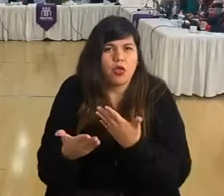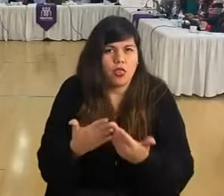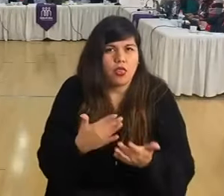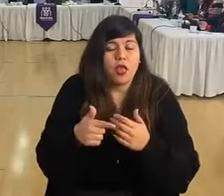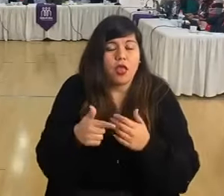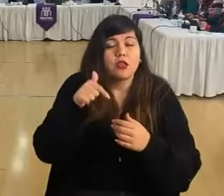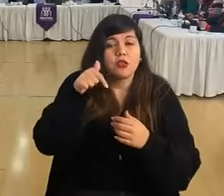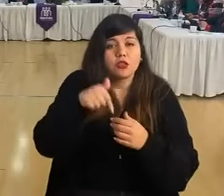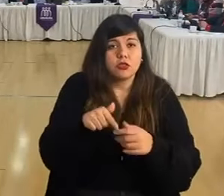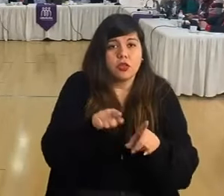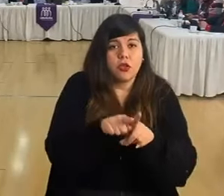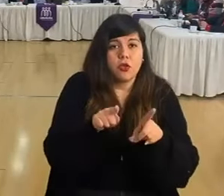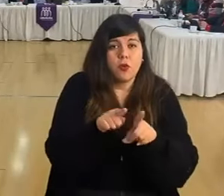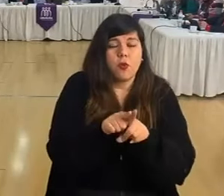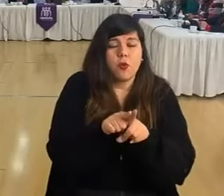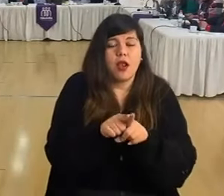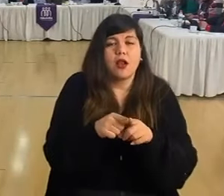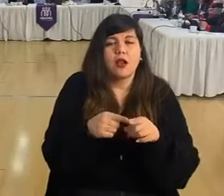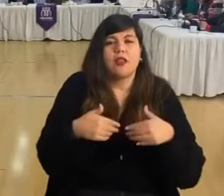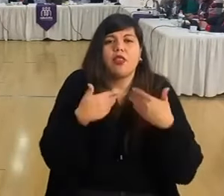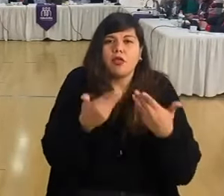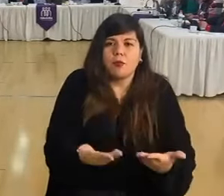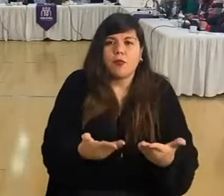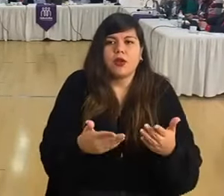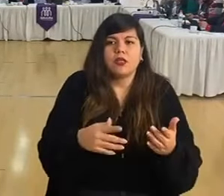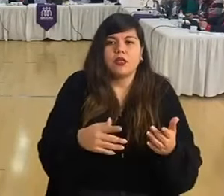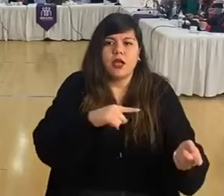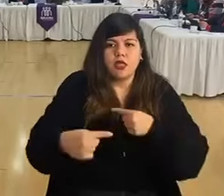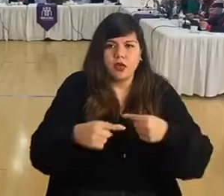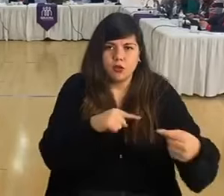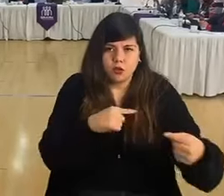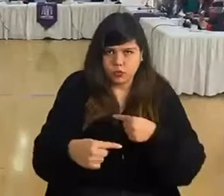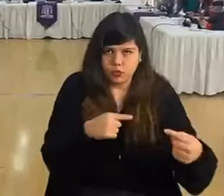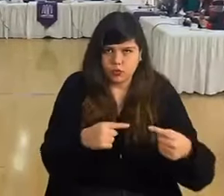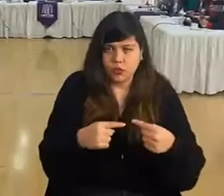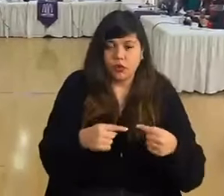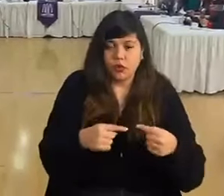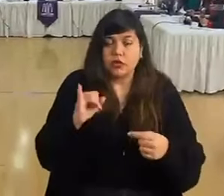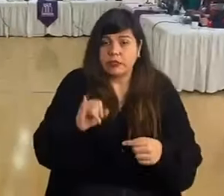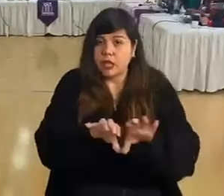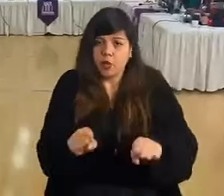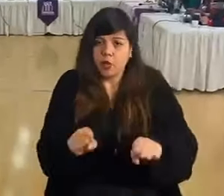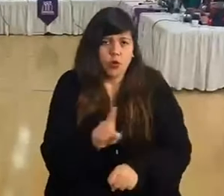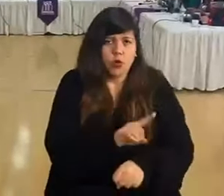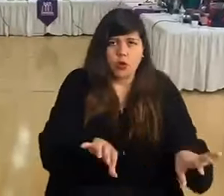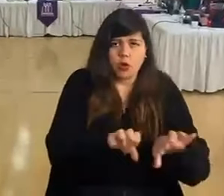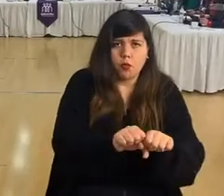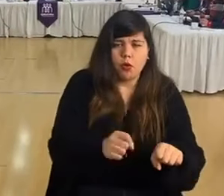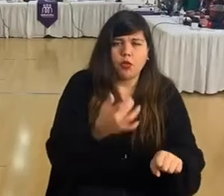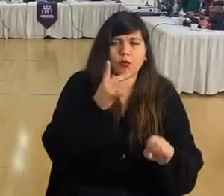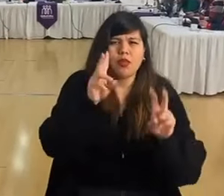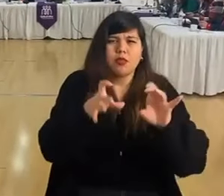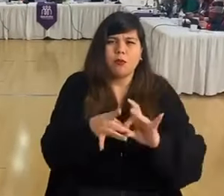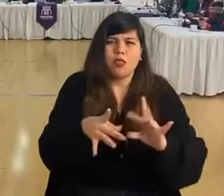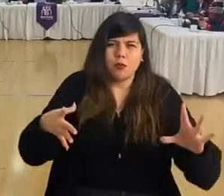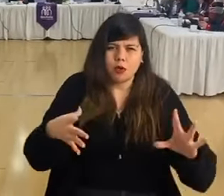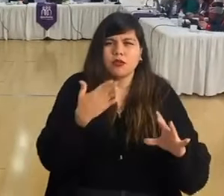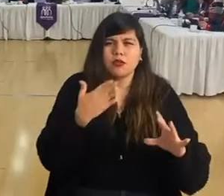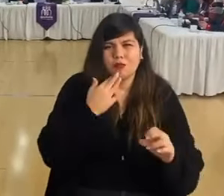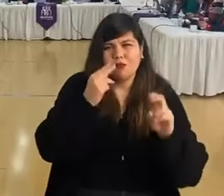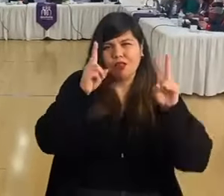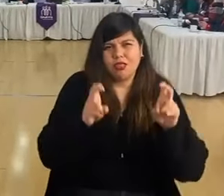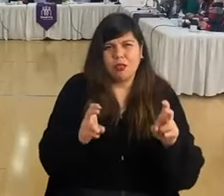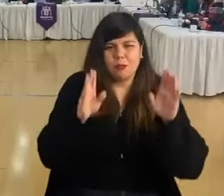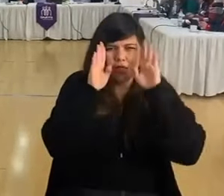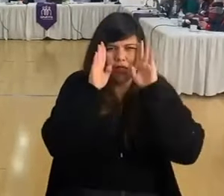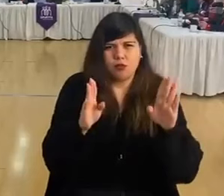esté dispuesta a dar esta discusión más allá de que no esté de acuerdo. Porque cuando hablamos de democracia, también se trata de